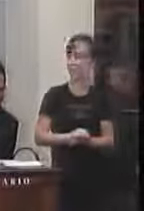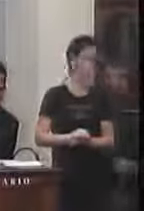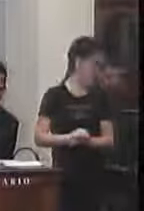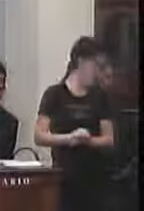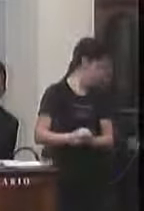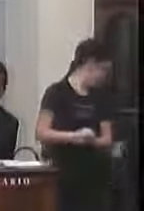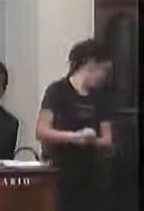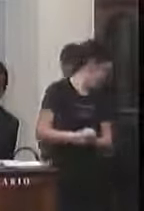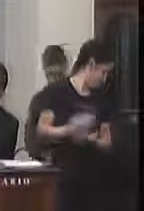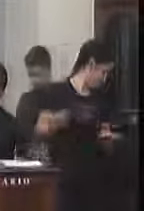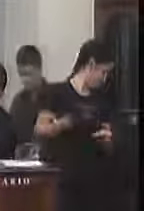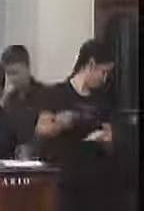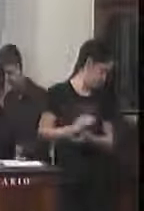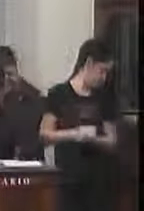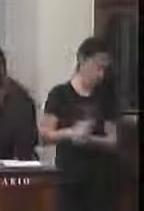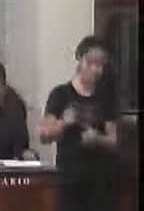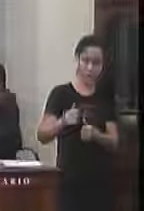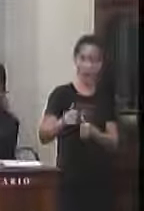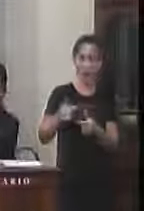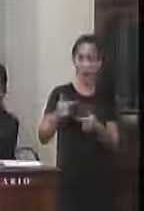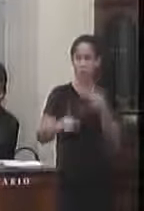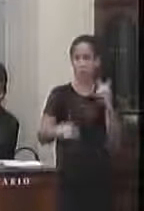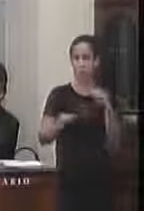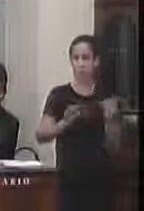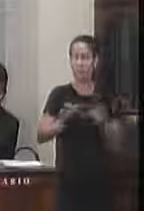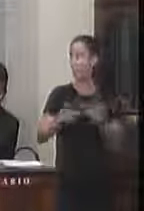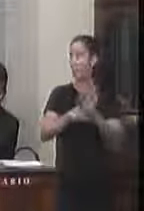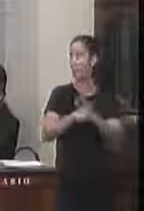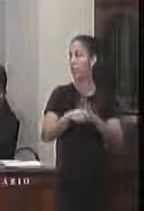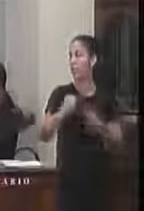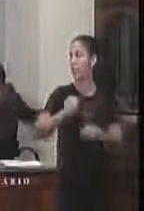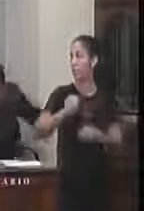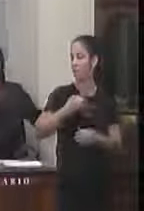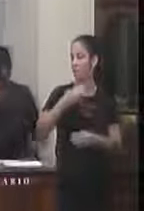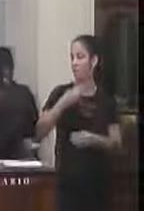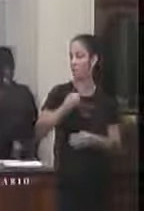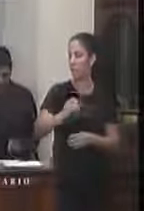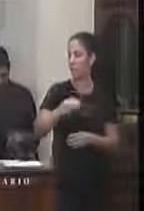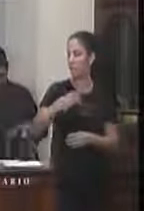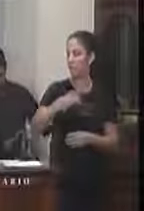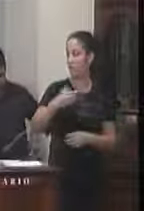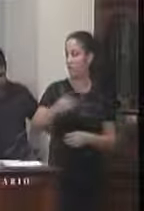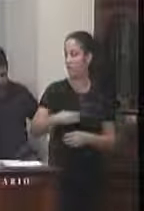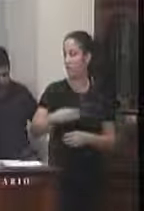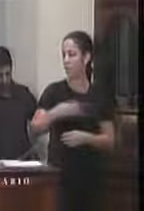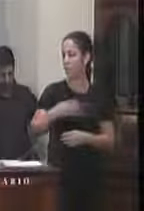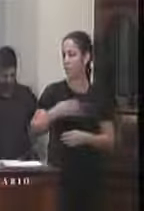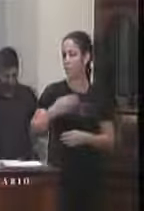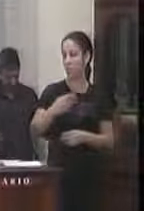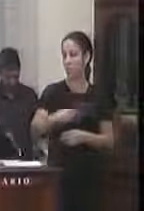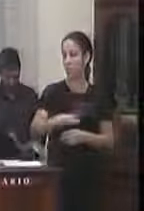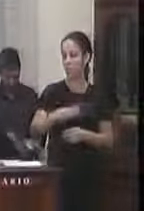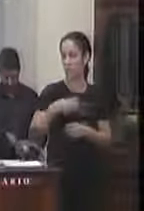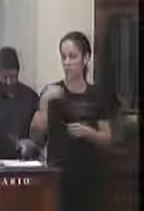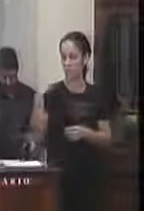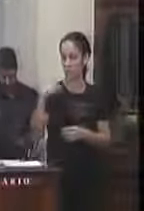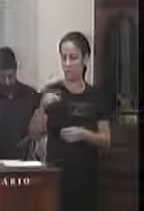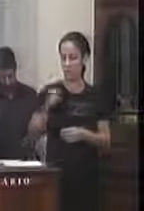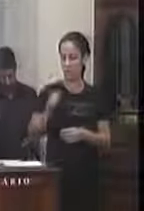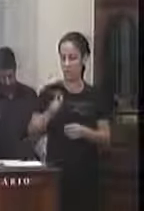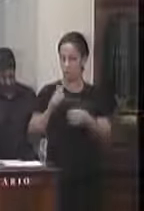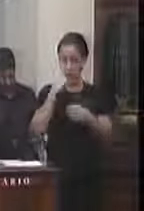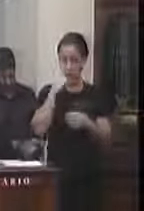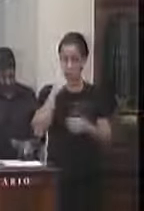agora primeira discussão projeto de lei ordinária 043 do vereador professor